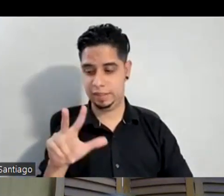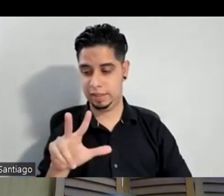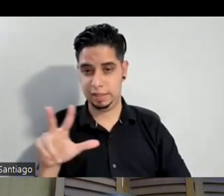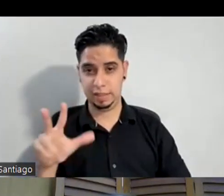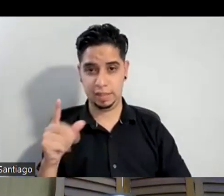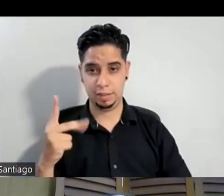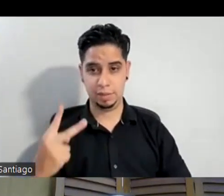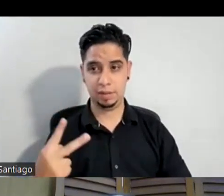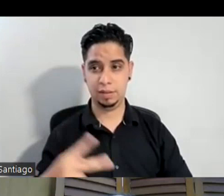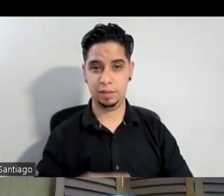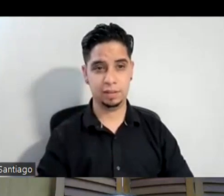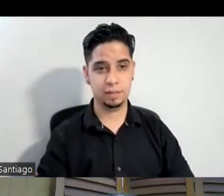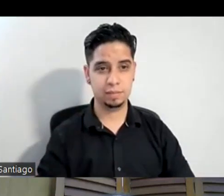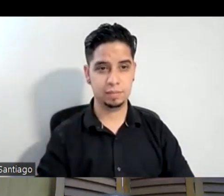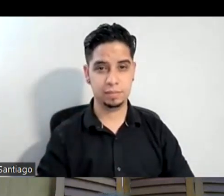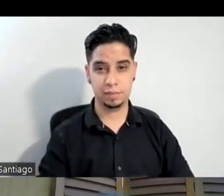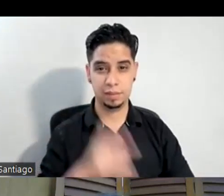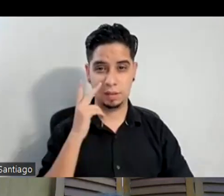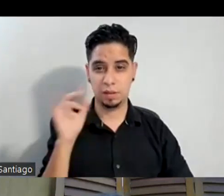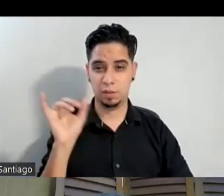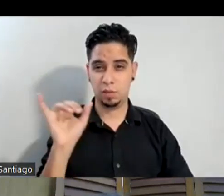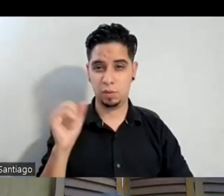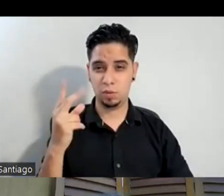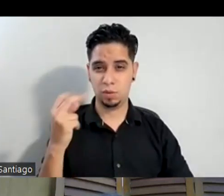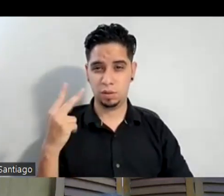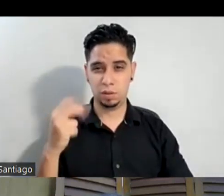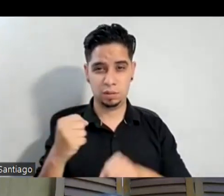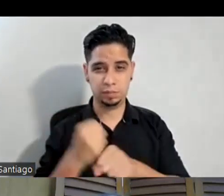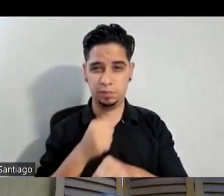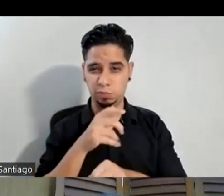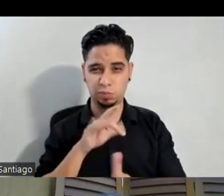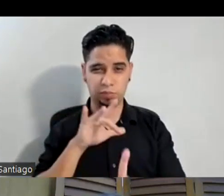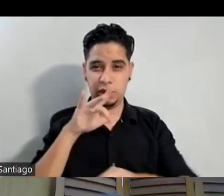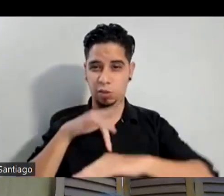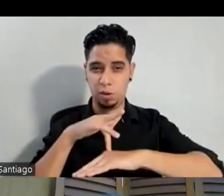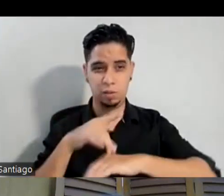te ves idéntica igual estos 12 años no han pasado por tu vida bueno por el pelo sí pero